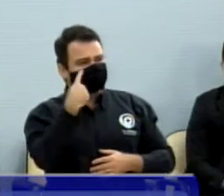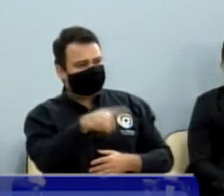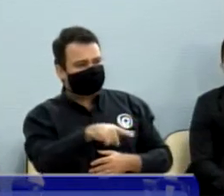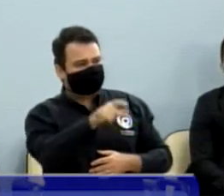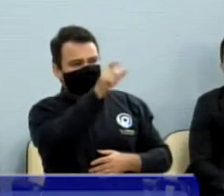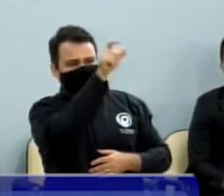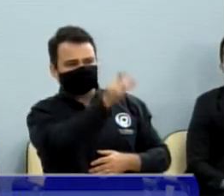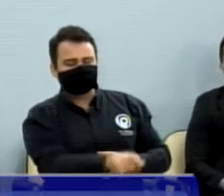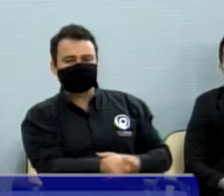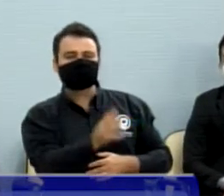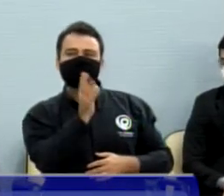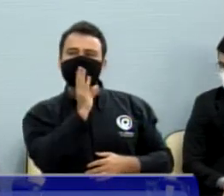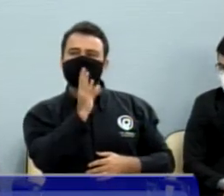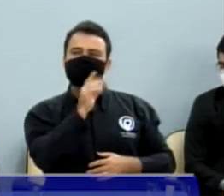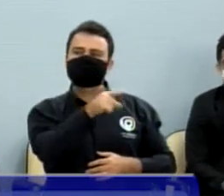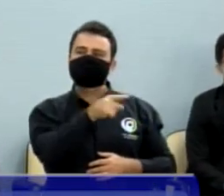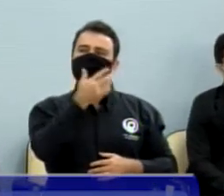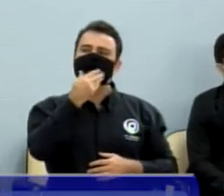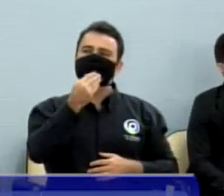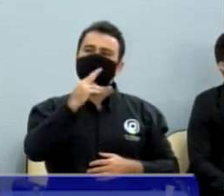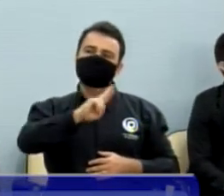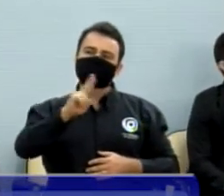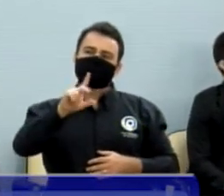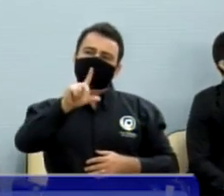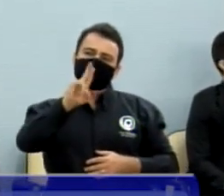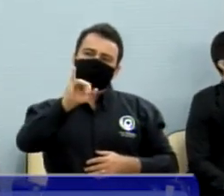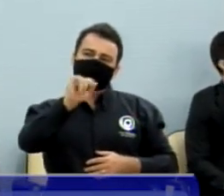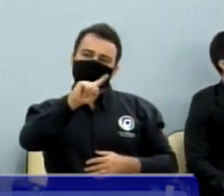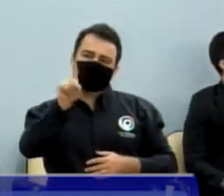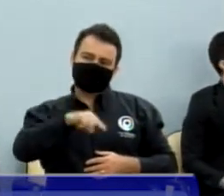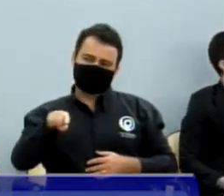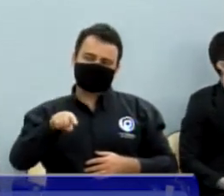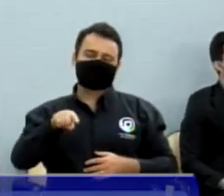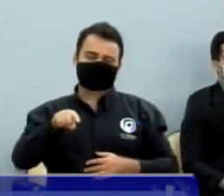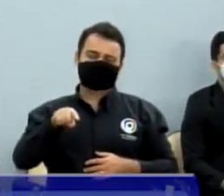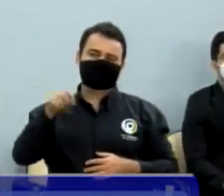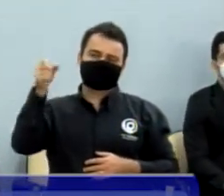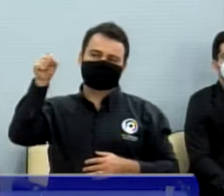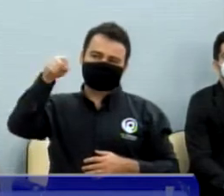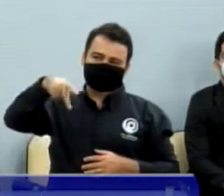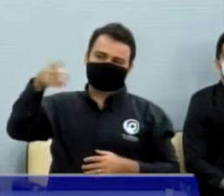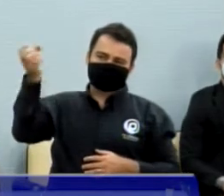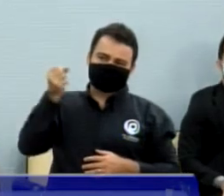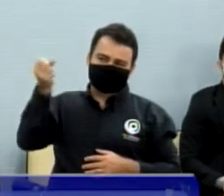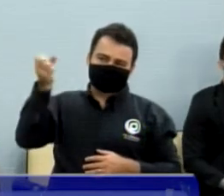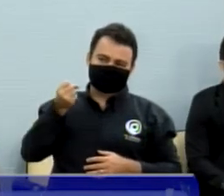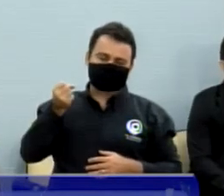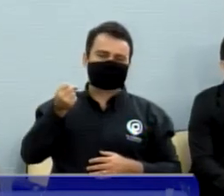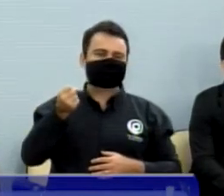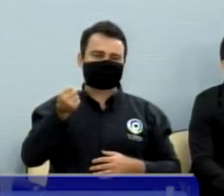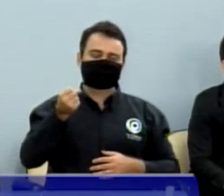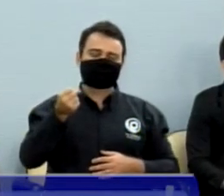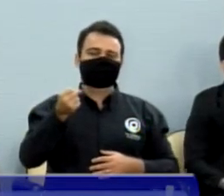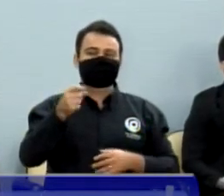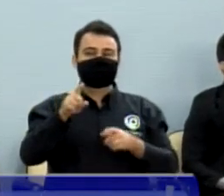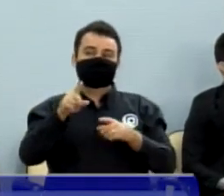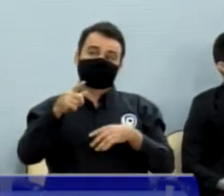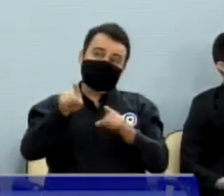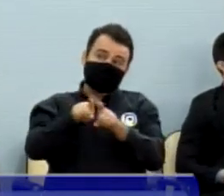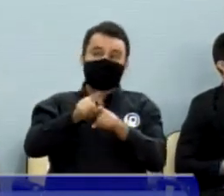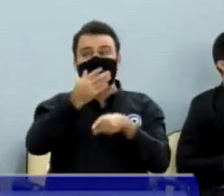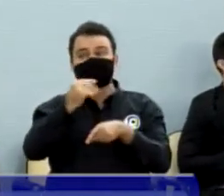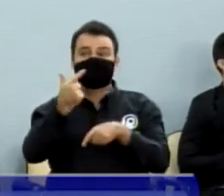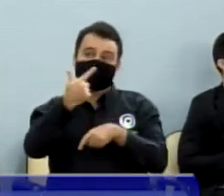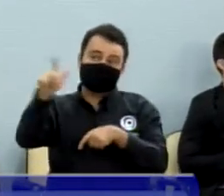querido amigo Luiz Antônio Gomes, que está se aposentando e aproveito para dar as boas-vindas ao Kleber Araújo, que vai